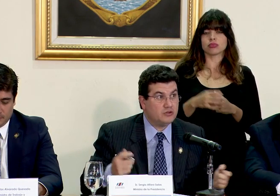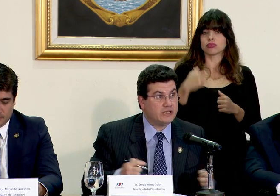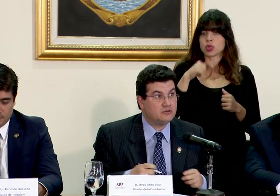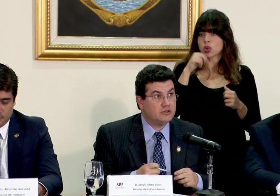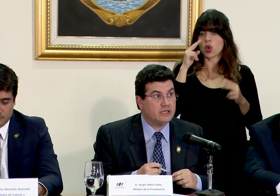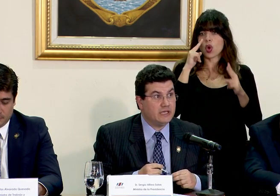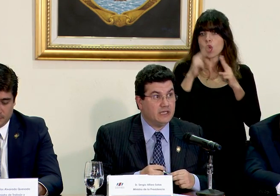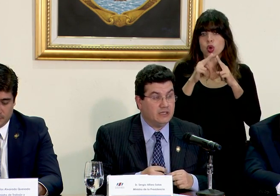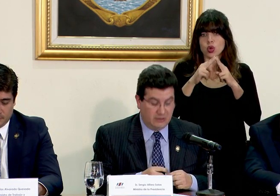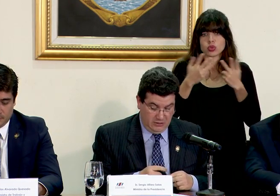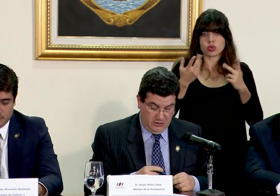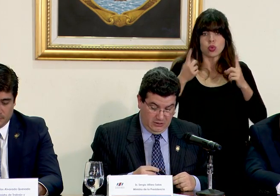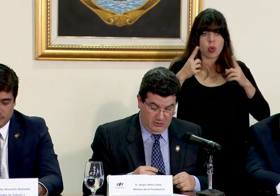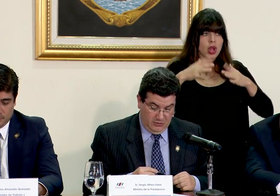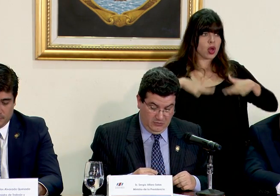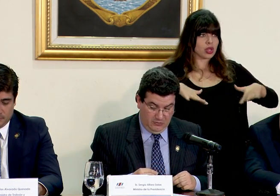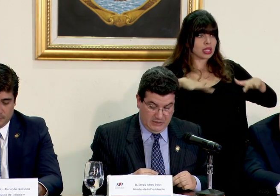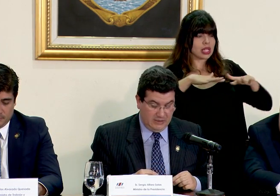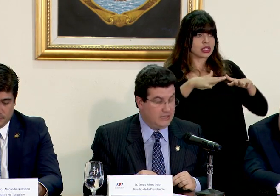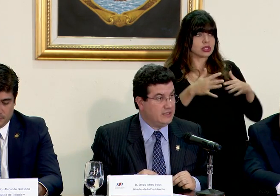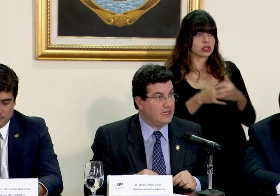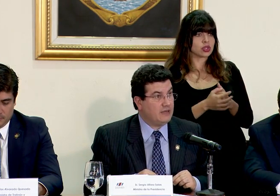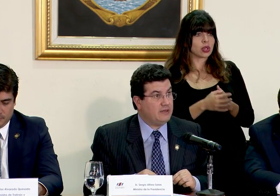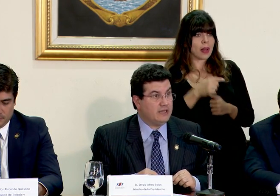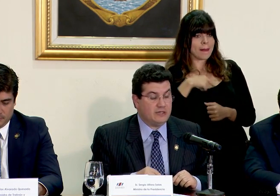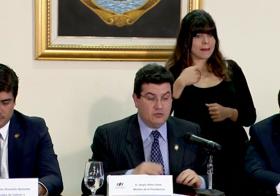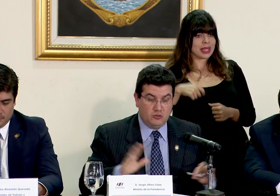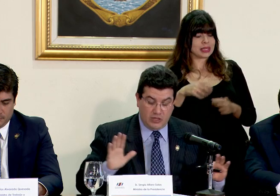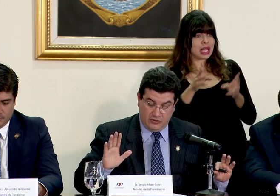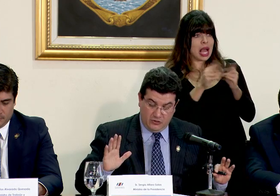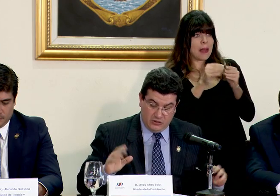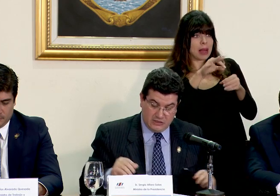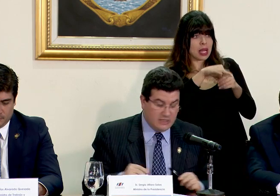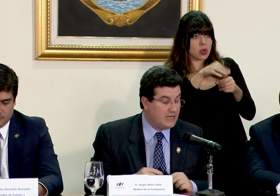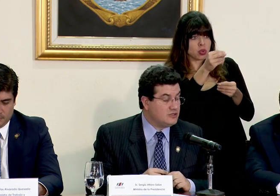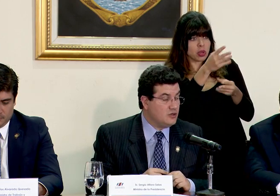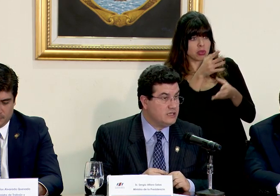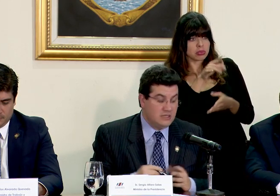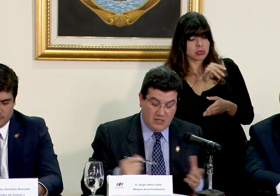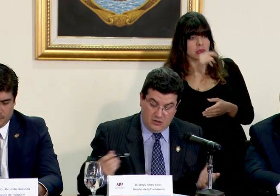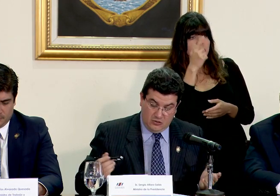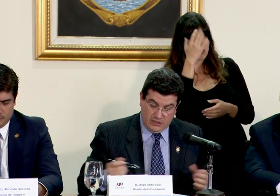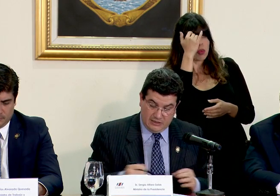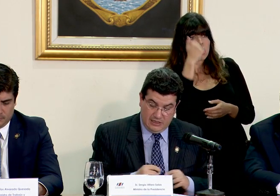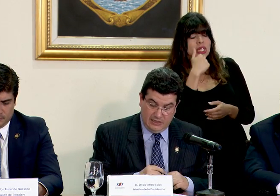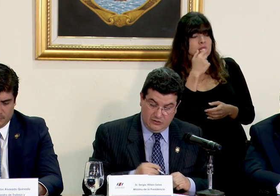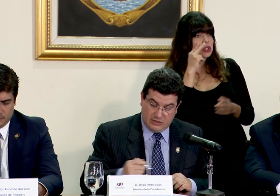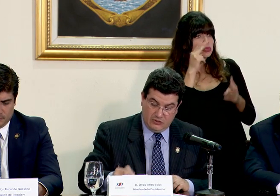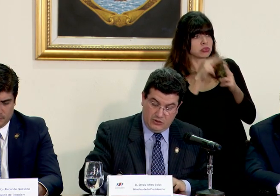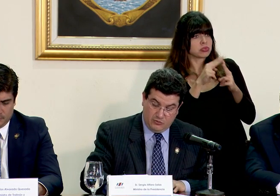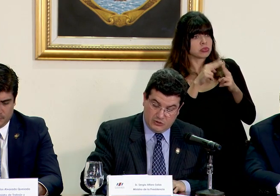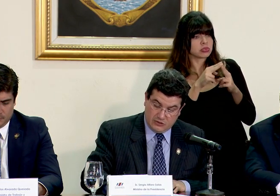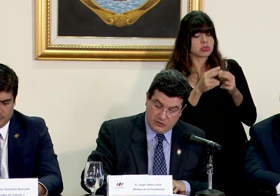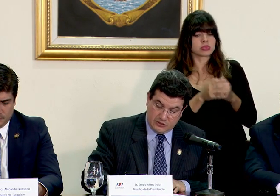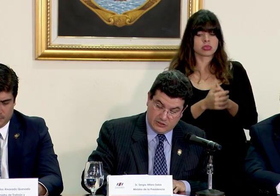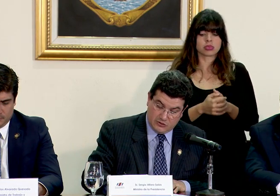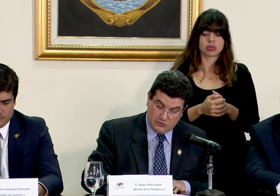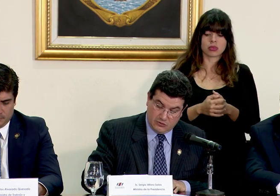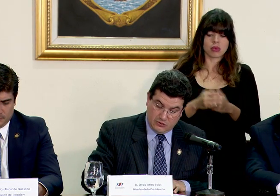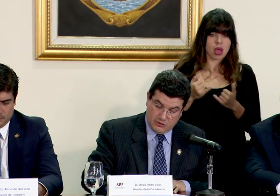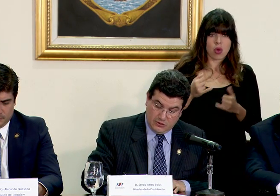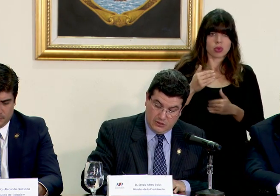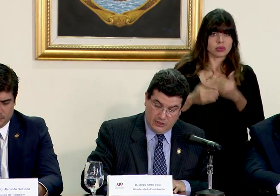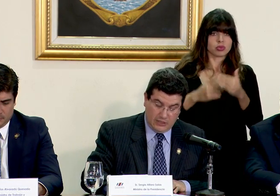desconozco el contexto en que el presidente de la cámara de agricultura dio esas declaraciones lo que si le digo es que no hay un proceso de